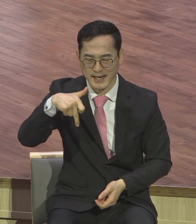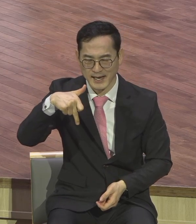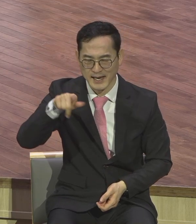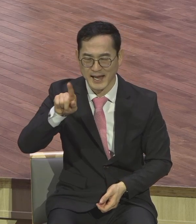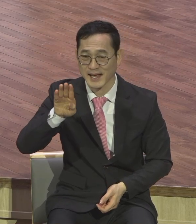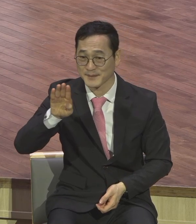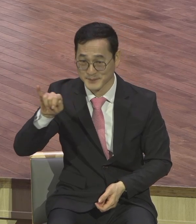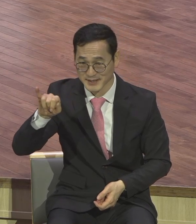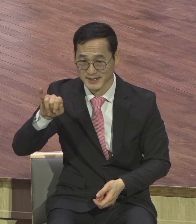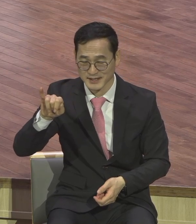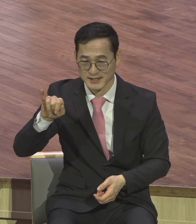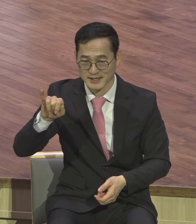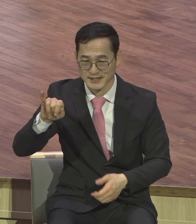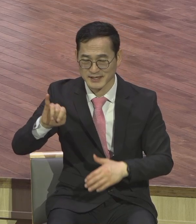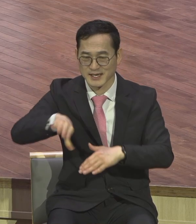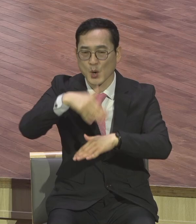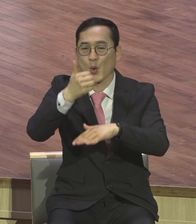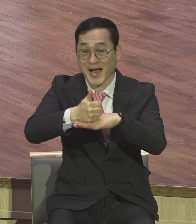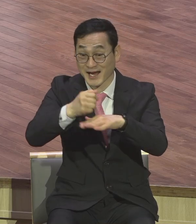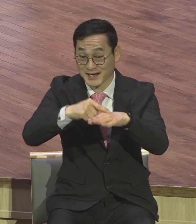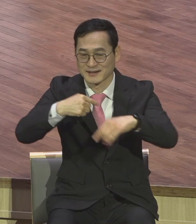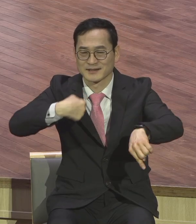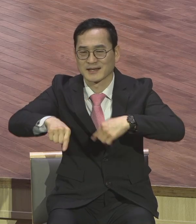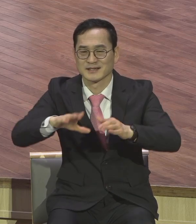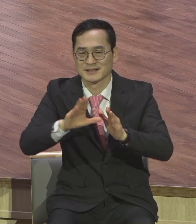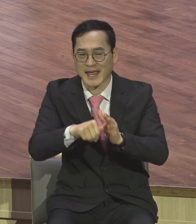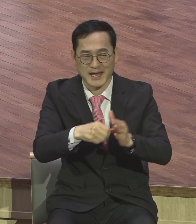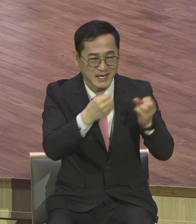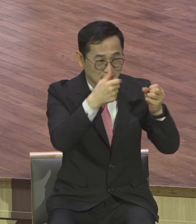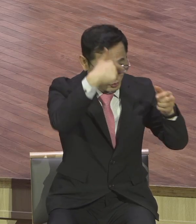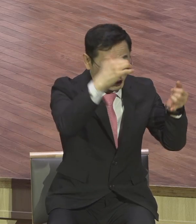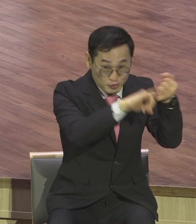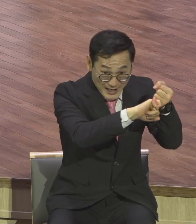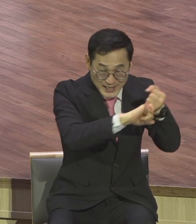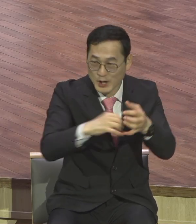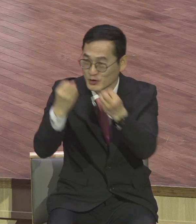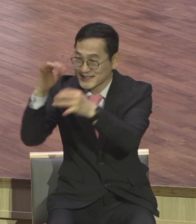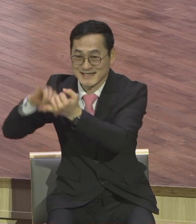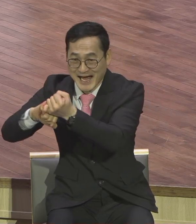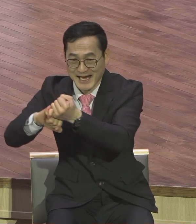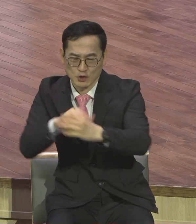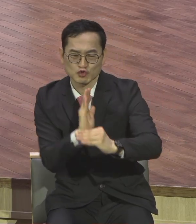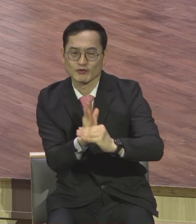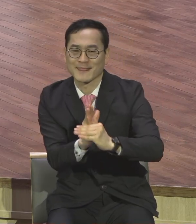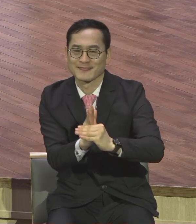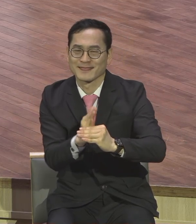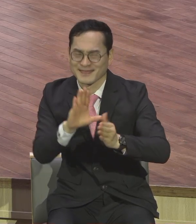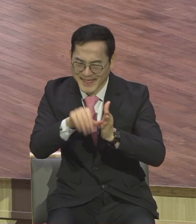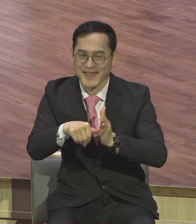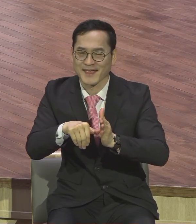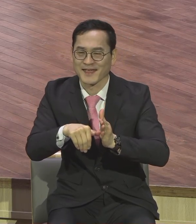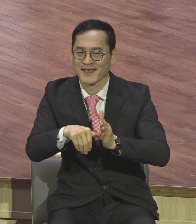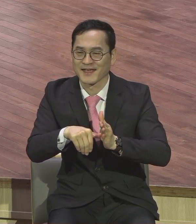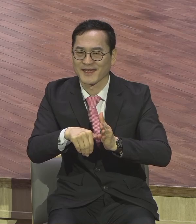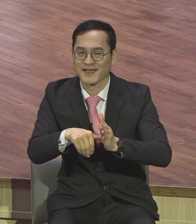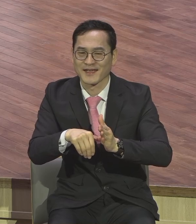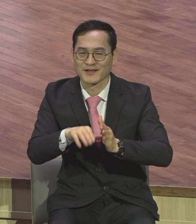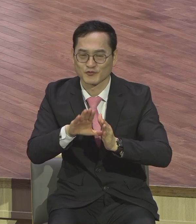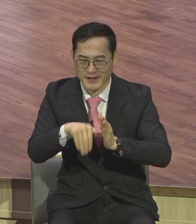마카비 왕조시대 신약과 구약사입니다 공원 406호 사이에 마카비 왕조시대가 있었죠